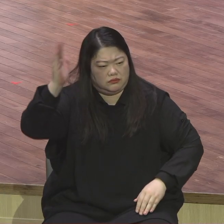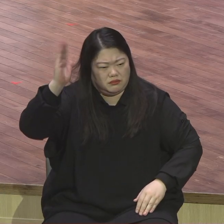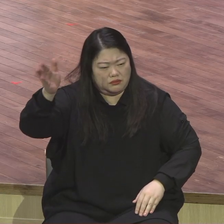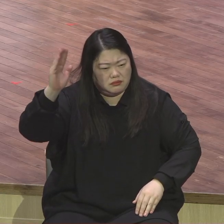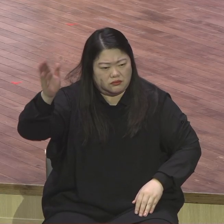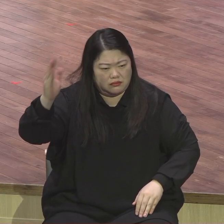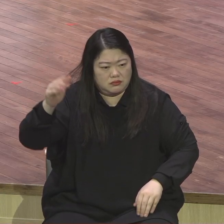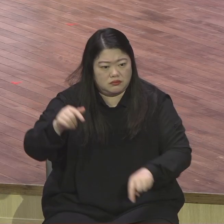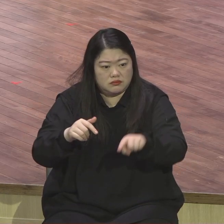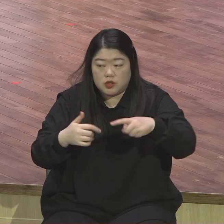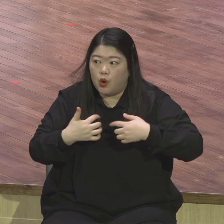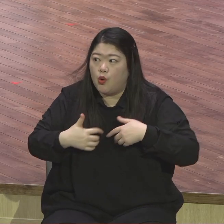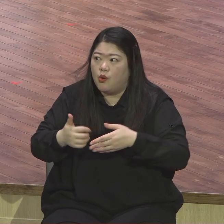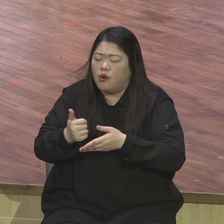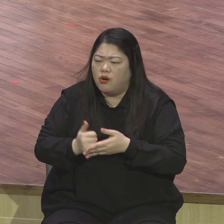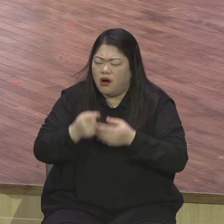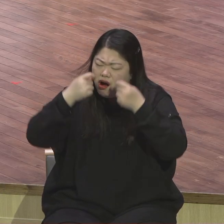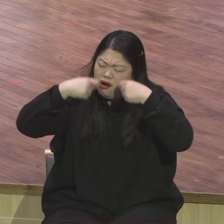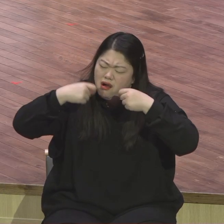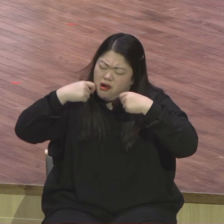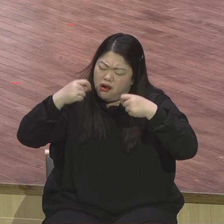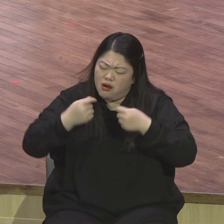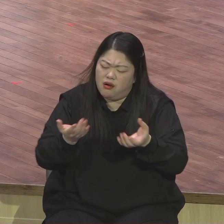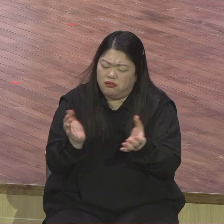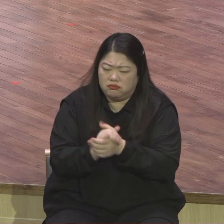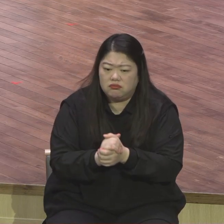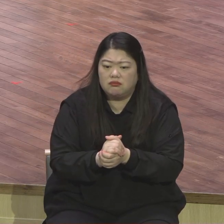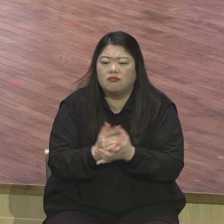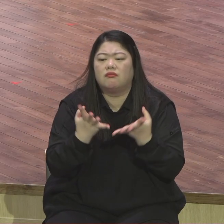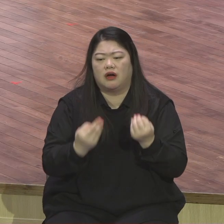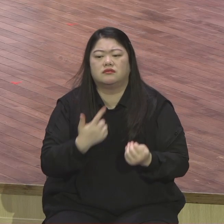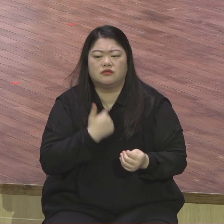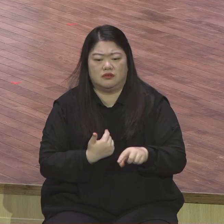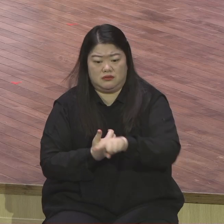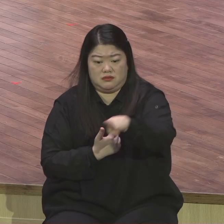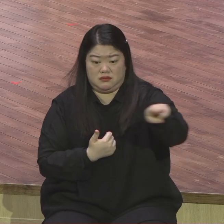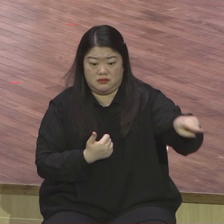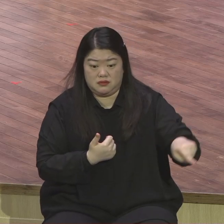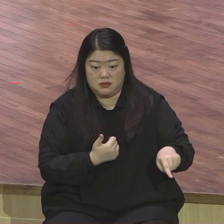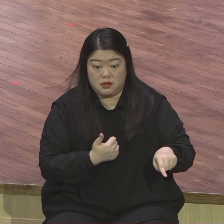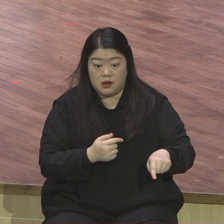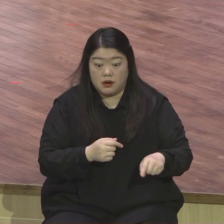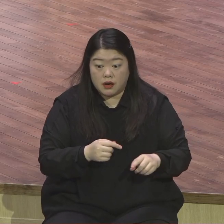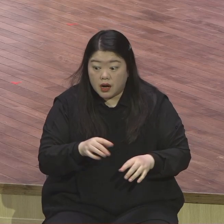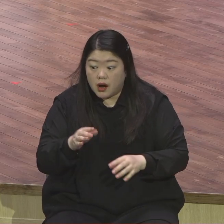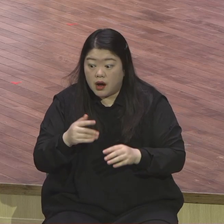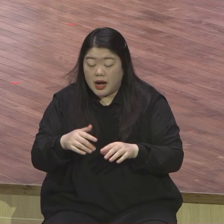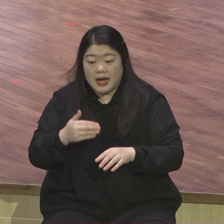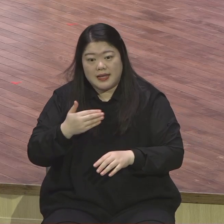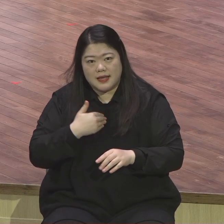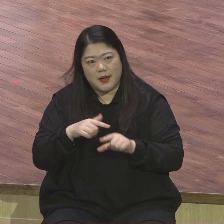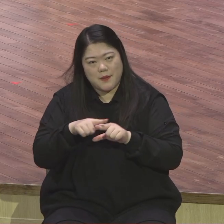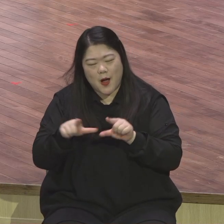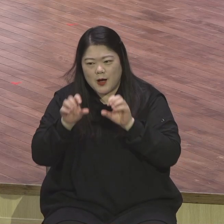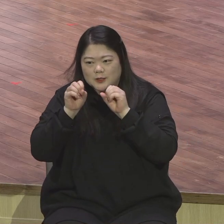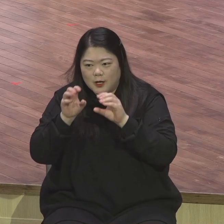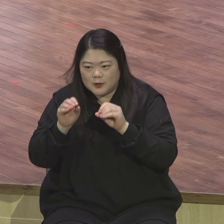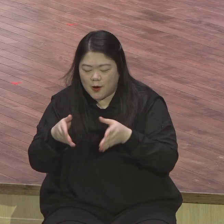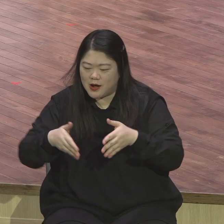가운데서도 복음을 증거하는 복음은 생명의 확산을 일으킵니다 복음은 계속